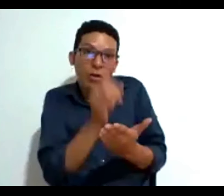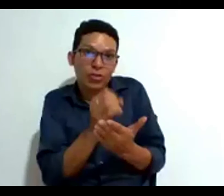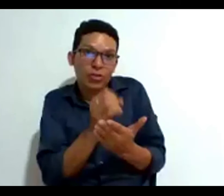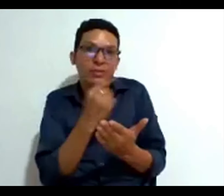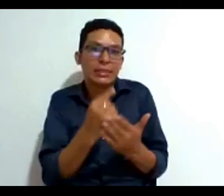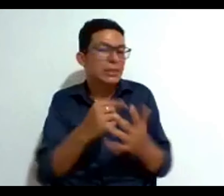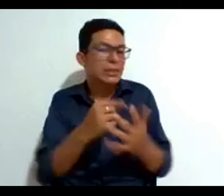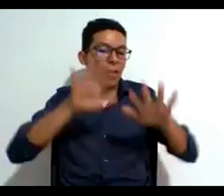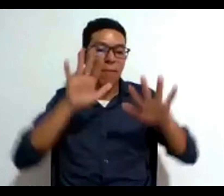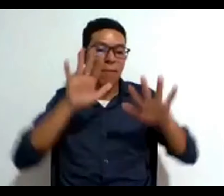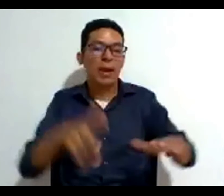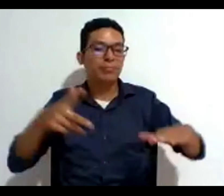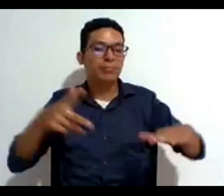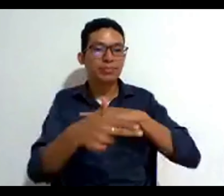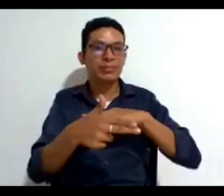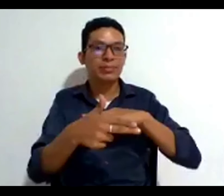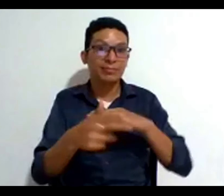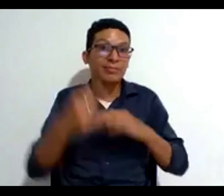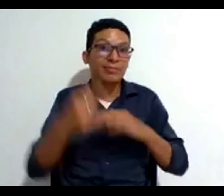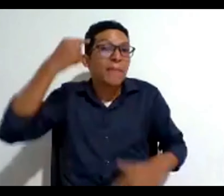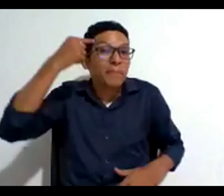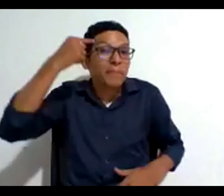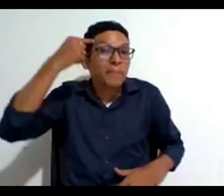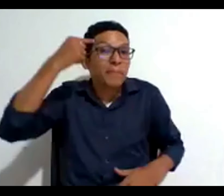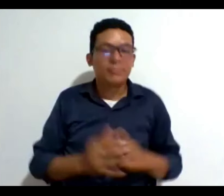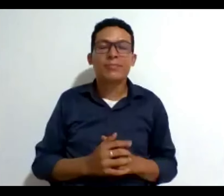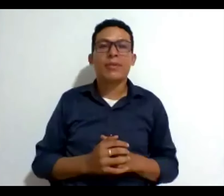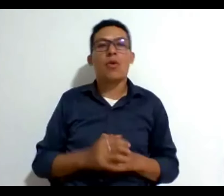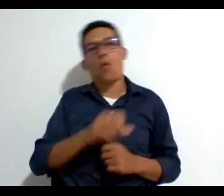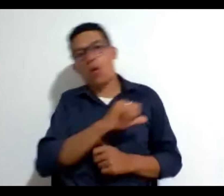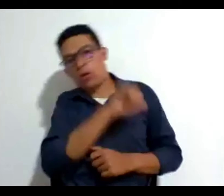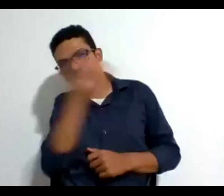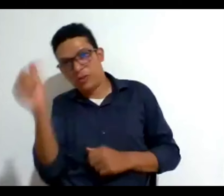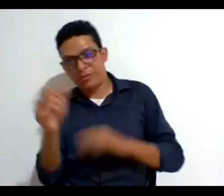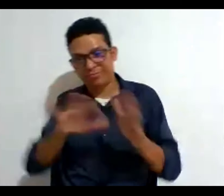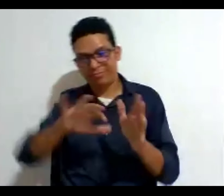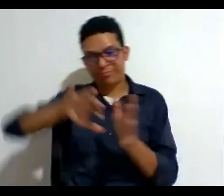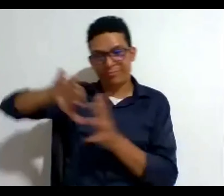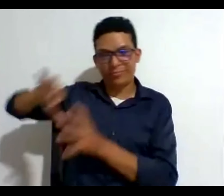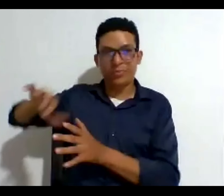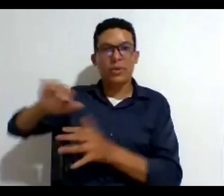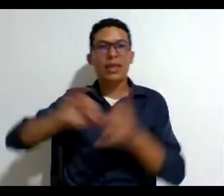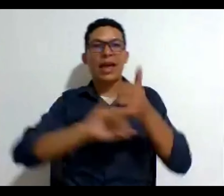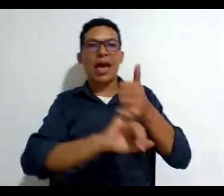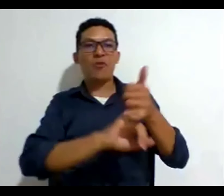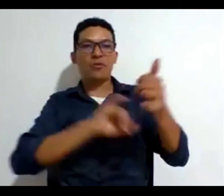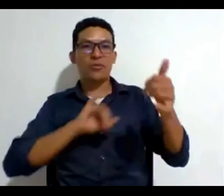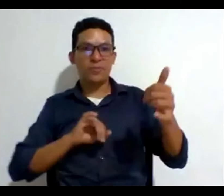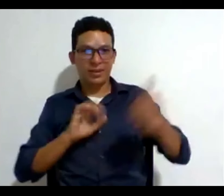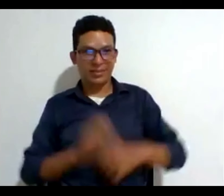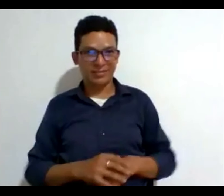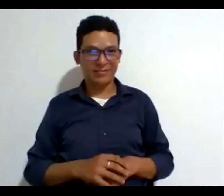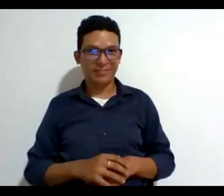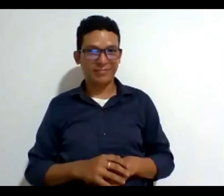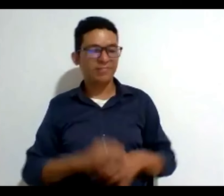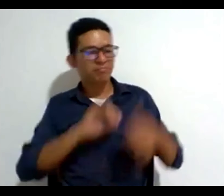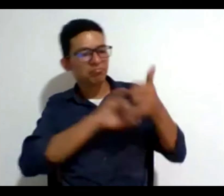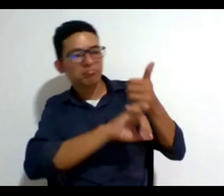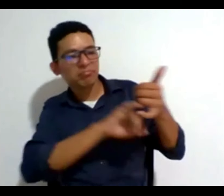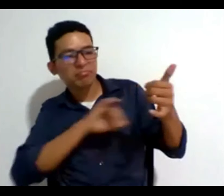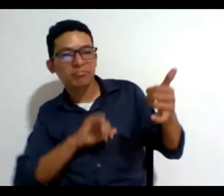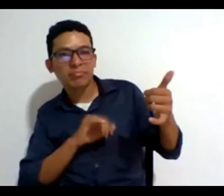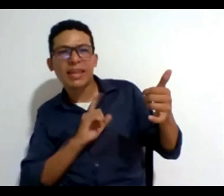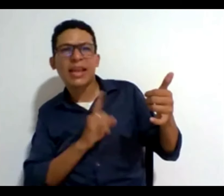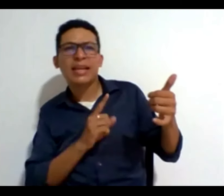el detener el proceso es algo que me imagino pero está al otro lado el concepto de autonomía cuando definimos